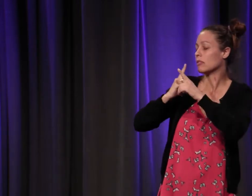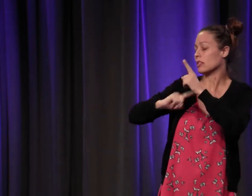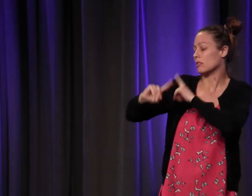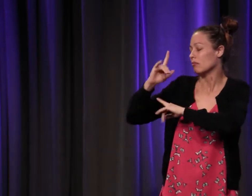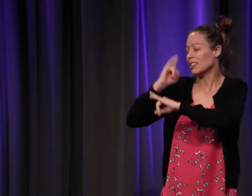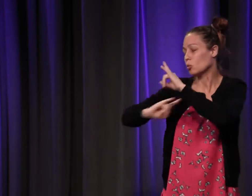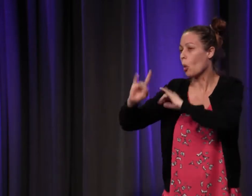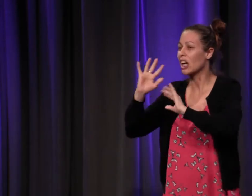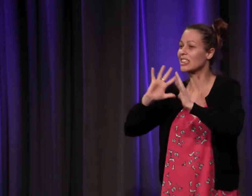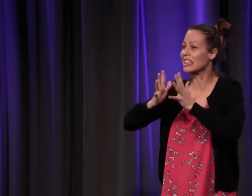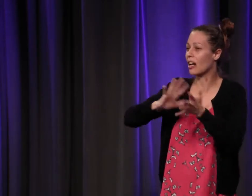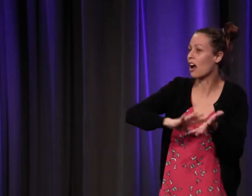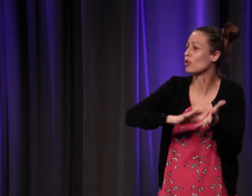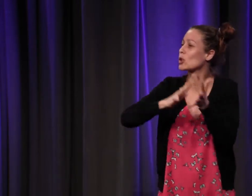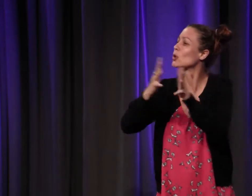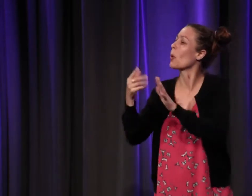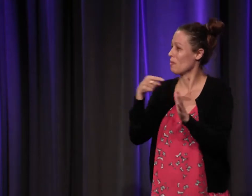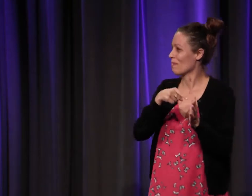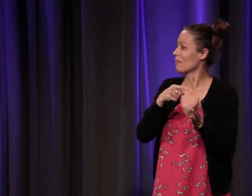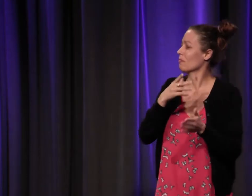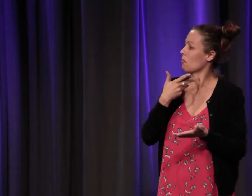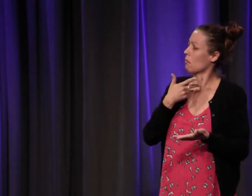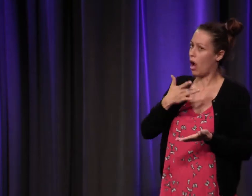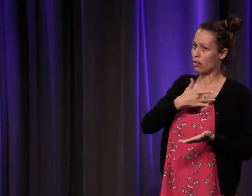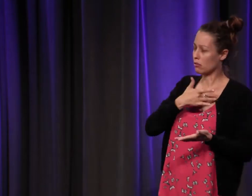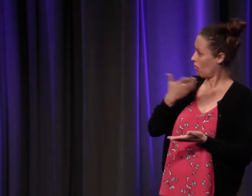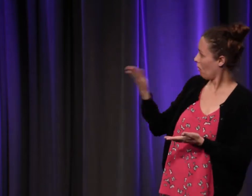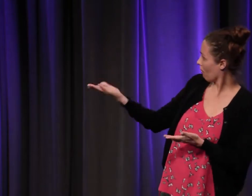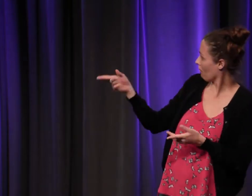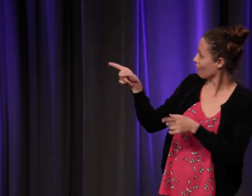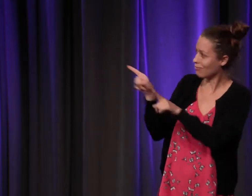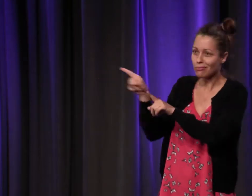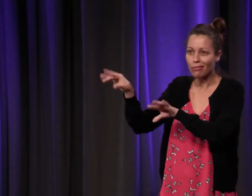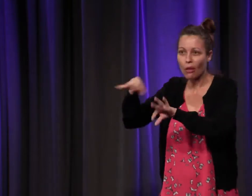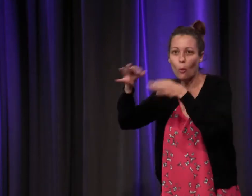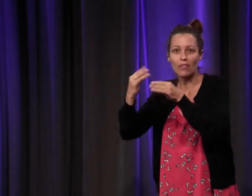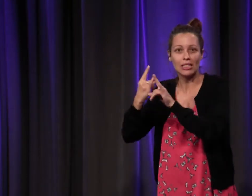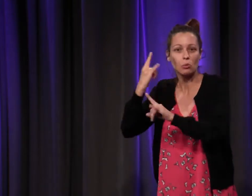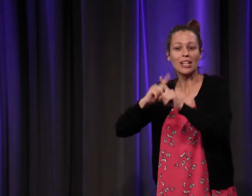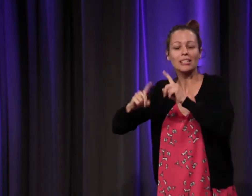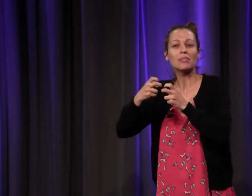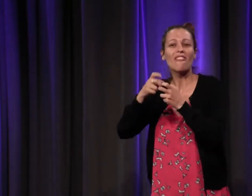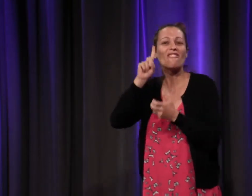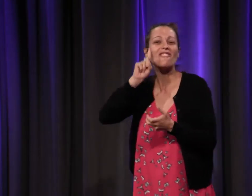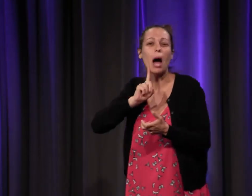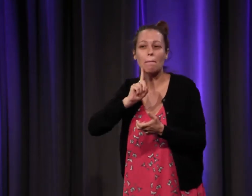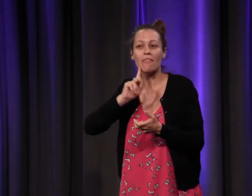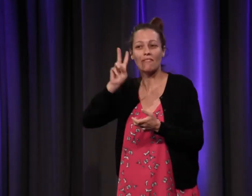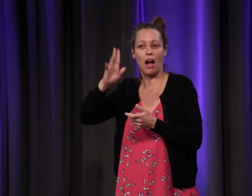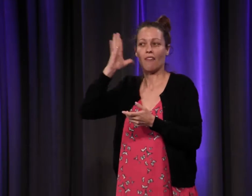qui a écrit un livre sur l'évolution des signes l'histoire des signes et qui justement est